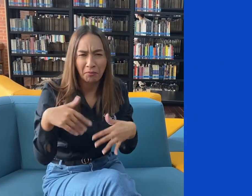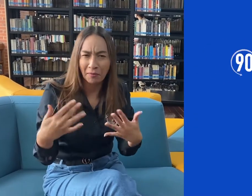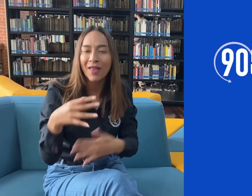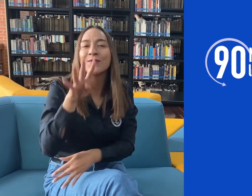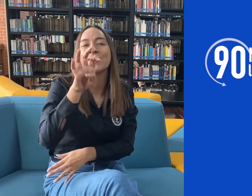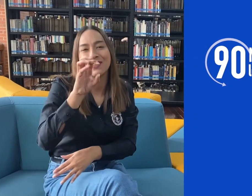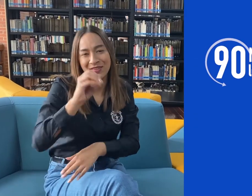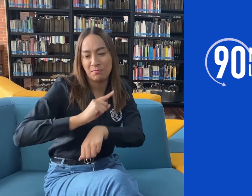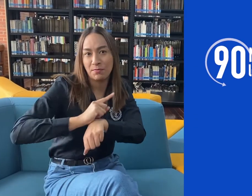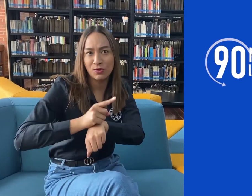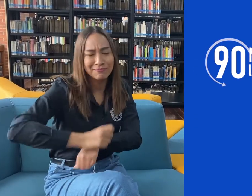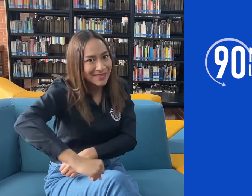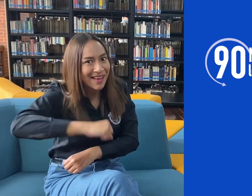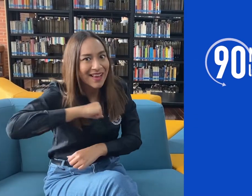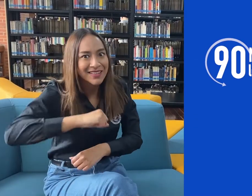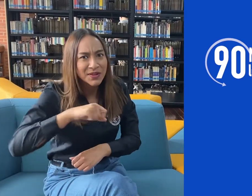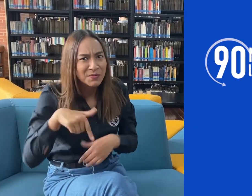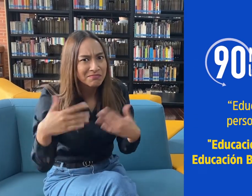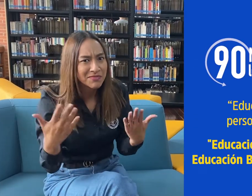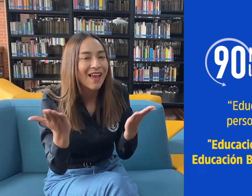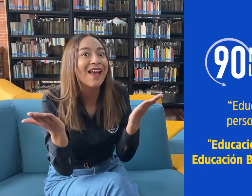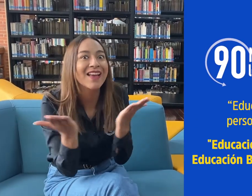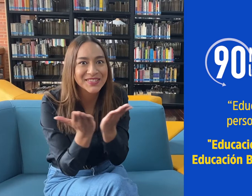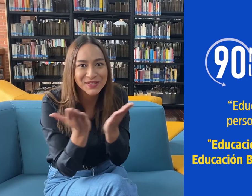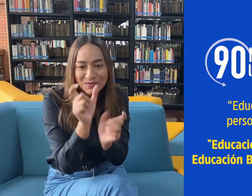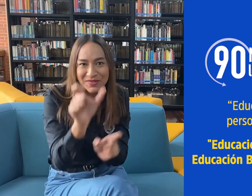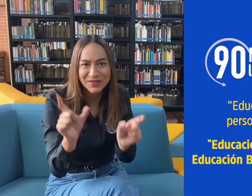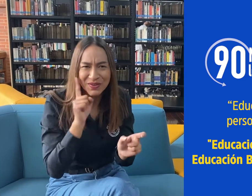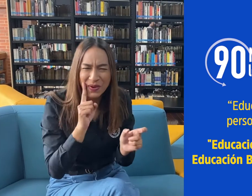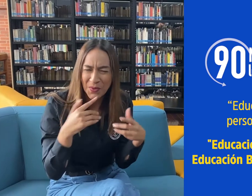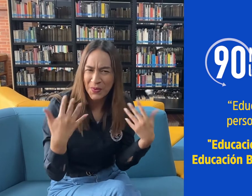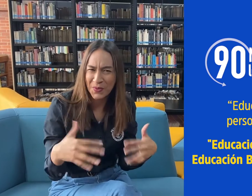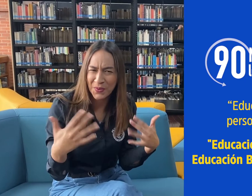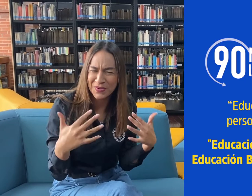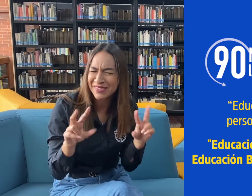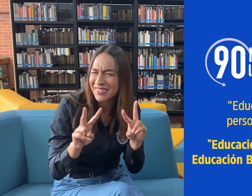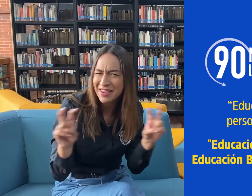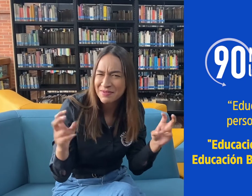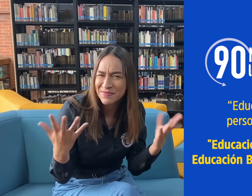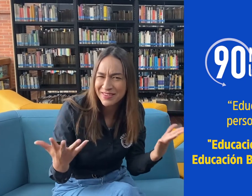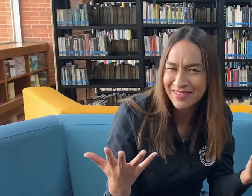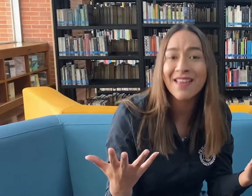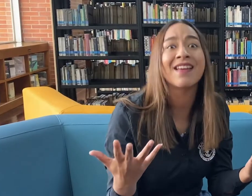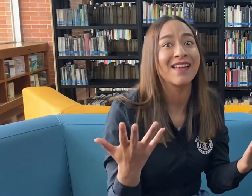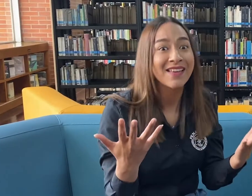en 90 minutos de los derechos en el webinar Educación para Personas Sordas